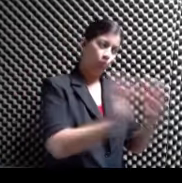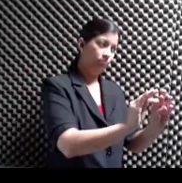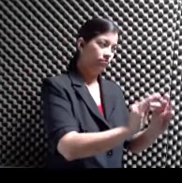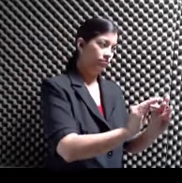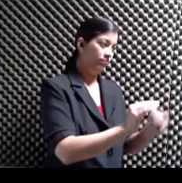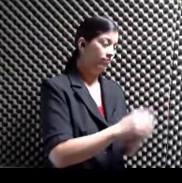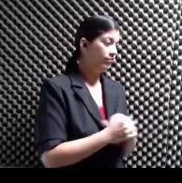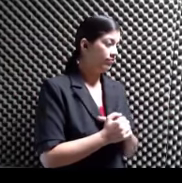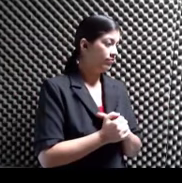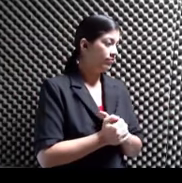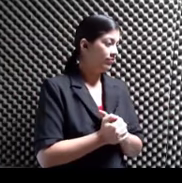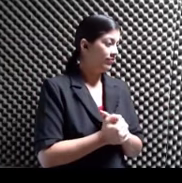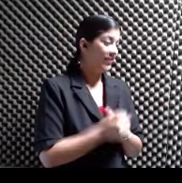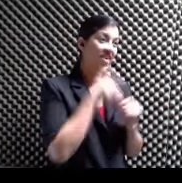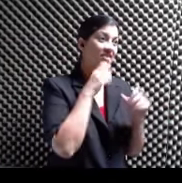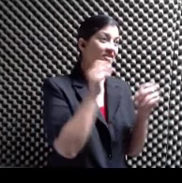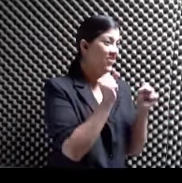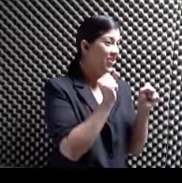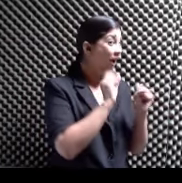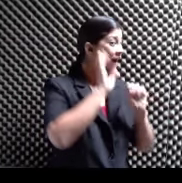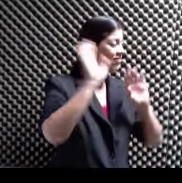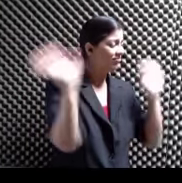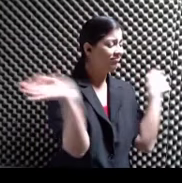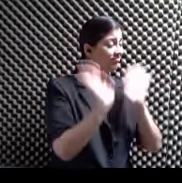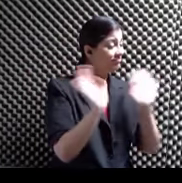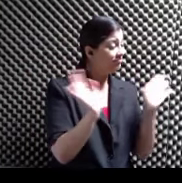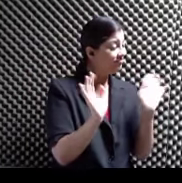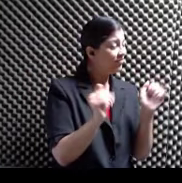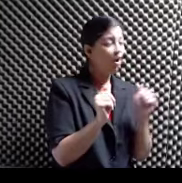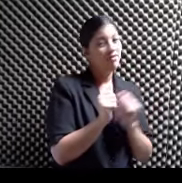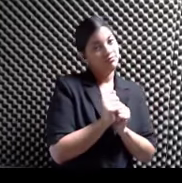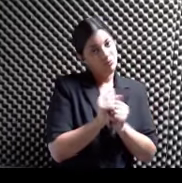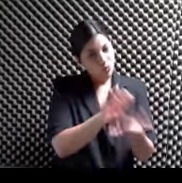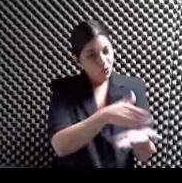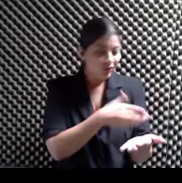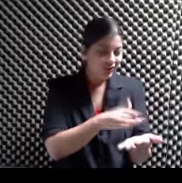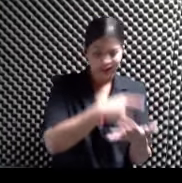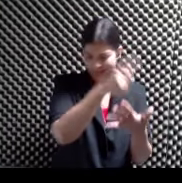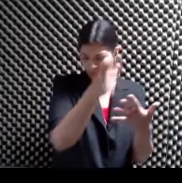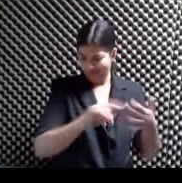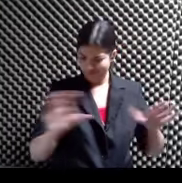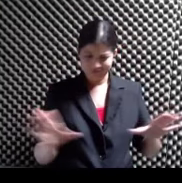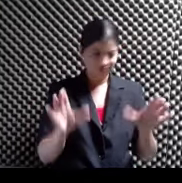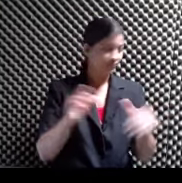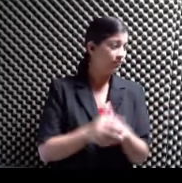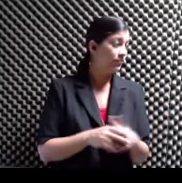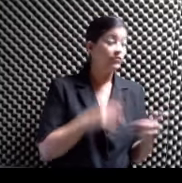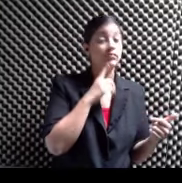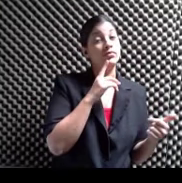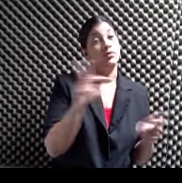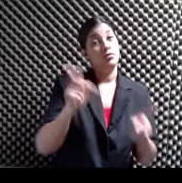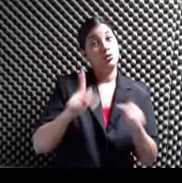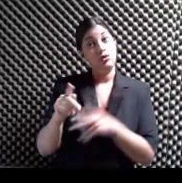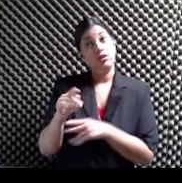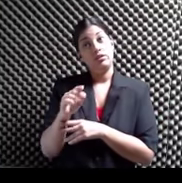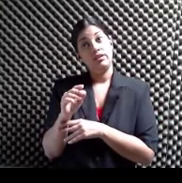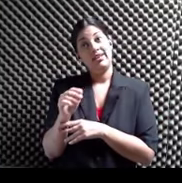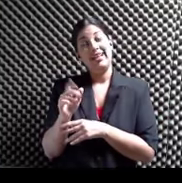claro Y vayan a despedir el frío allí Con toda la música Y todos los embelegos Vayan a todo el que pueda Y los compueblanos Pues que hace mucho tiempo Que no nos vemos